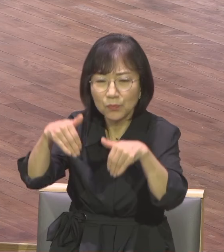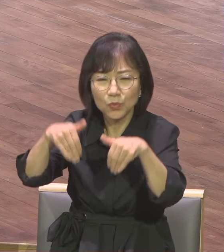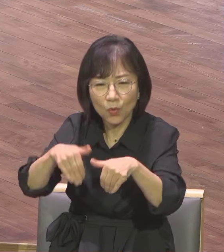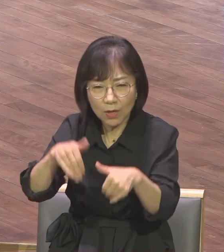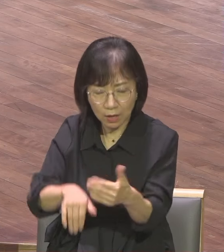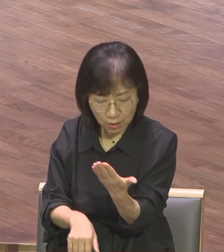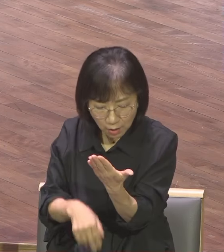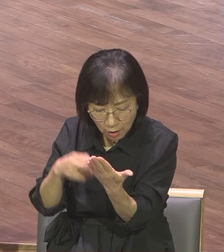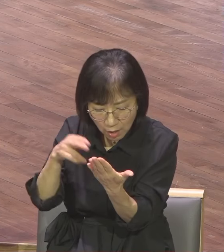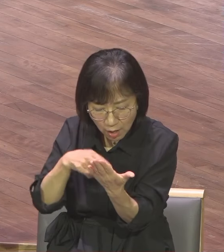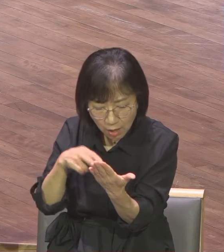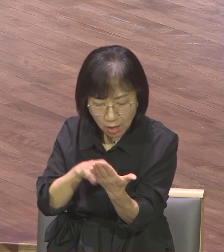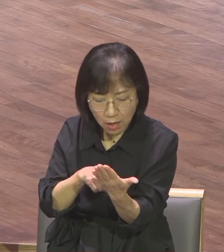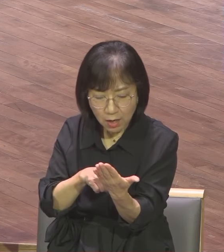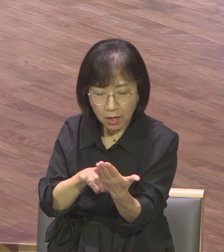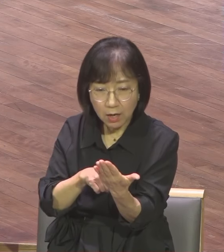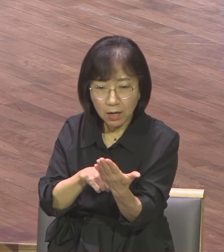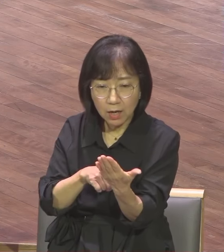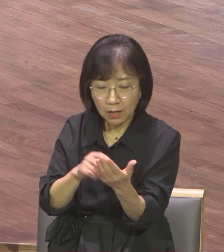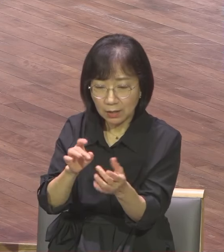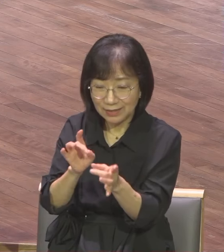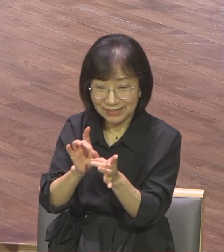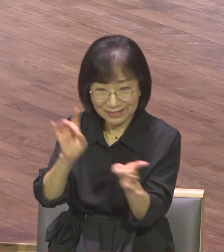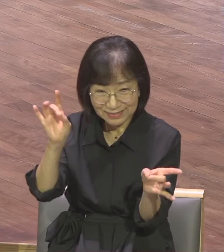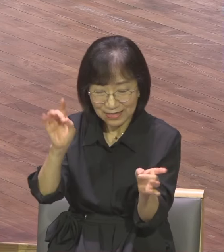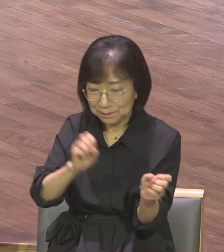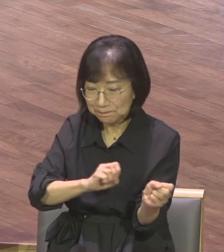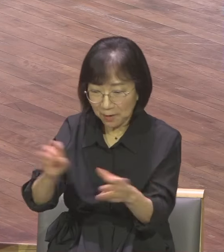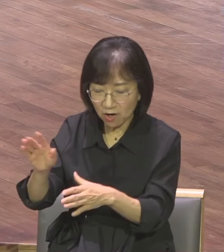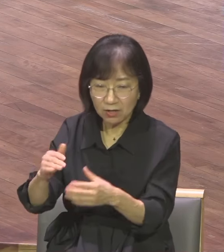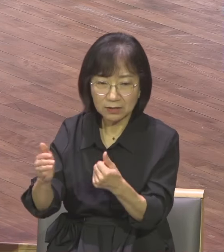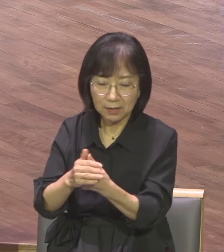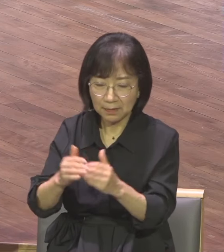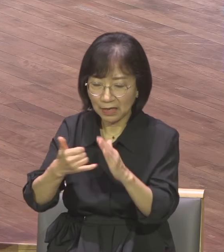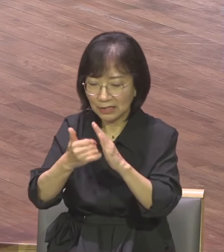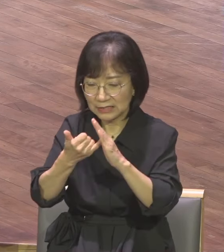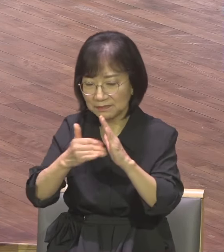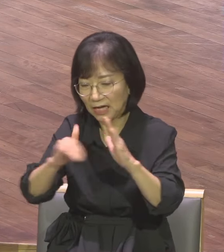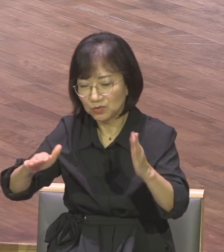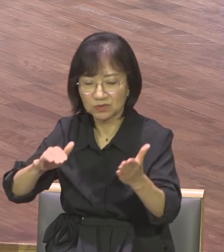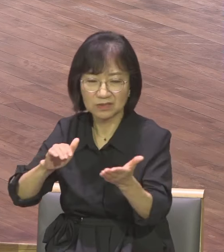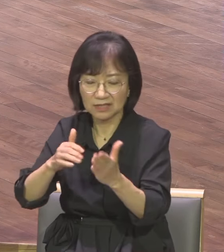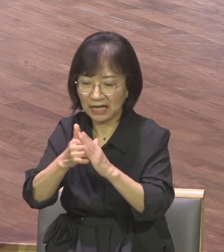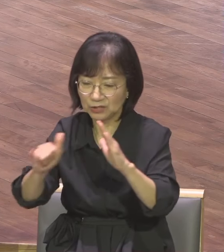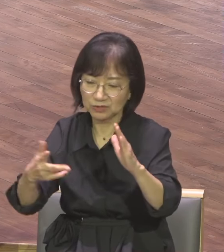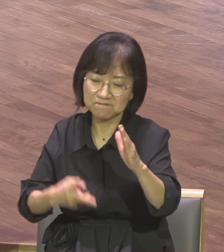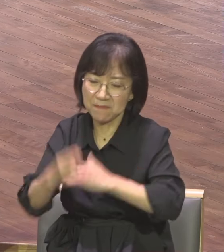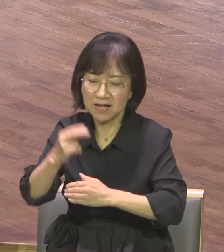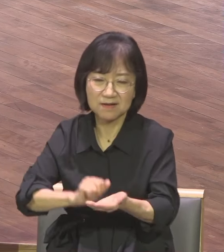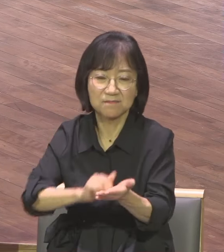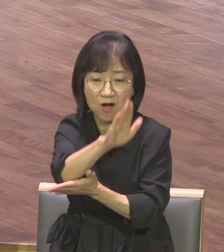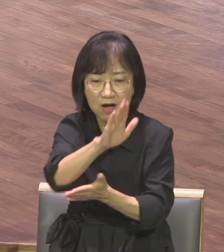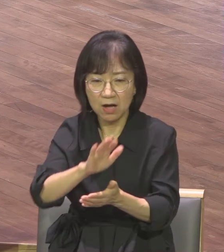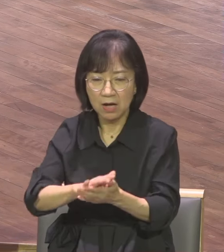아데미신을 버리고 가정에서 추방당한 그 교회에 머물러 있는 그 예배서 성도